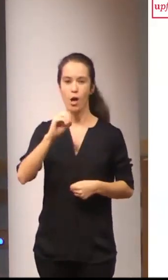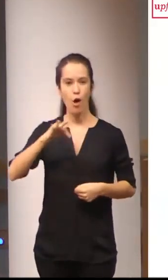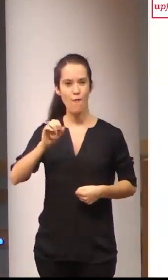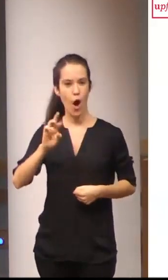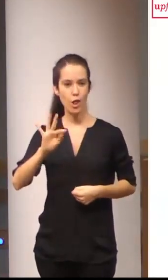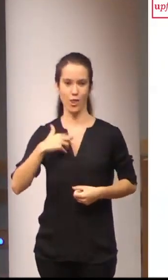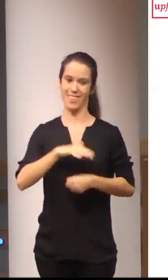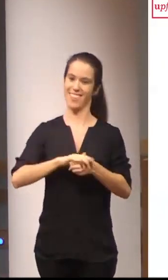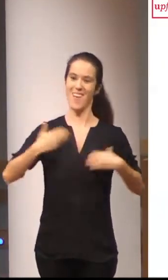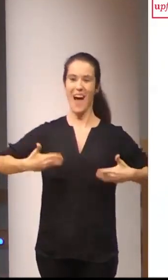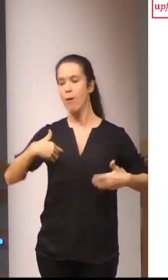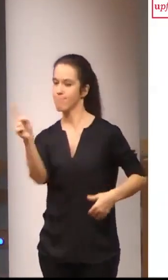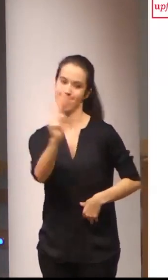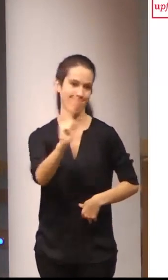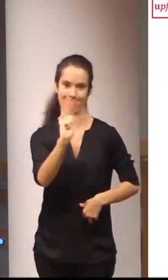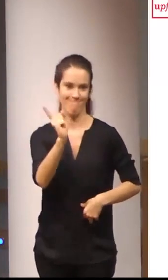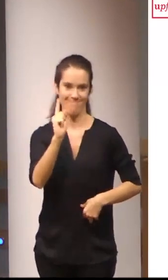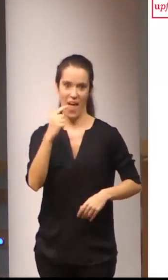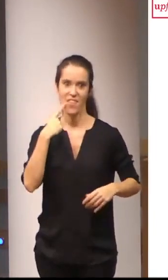incrementa de forma exponencial.